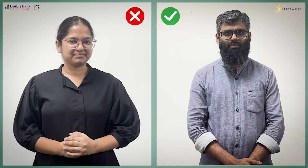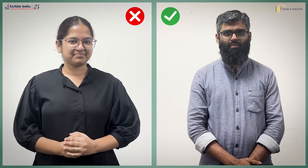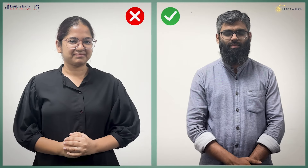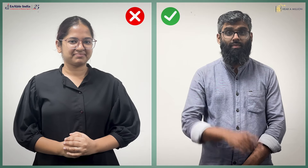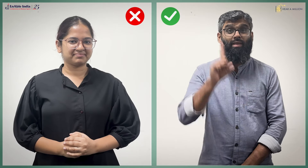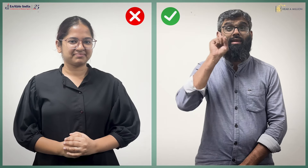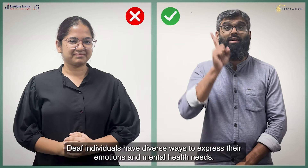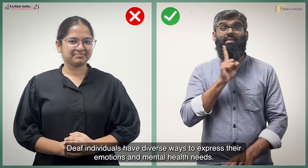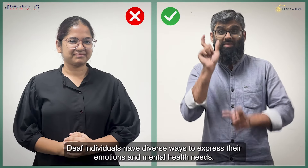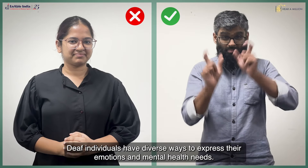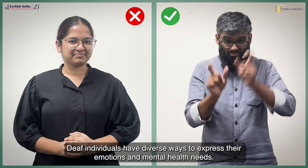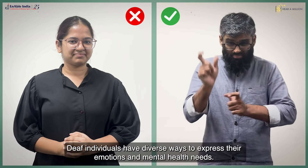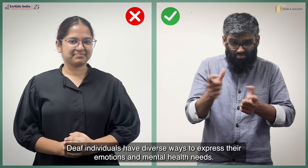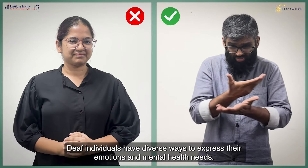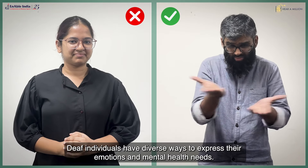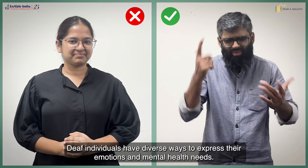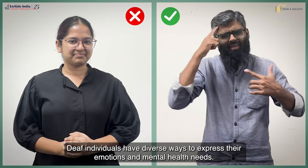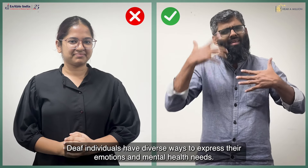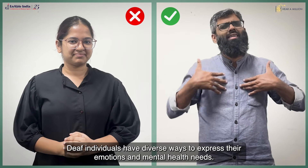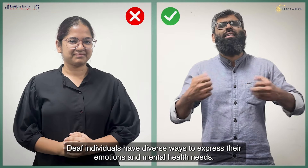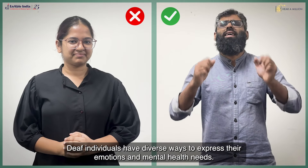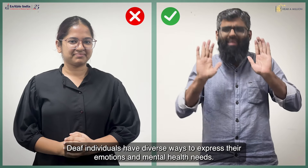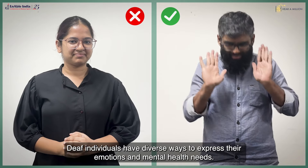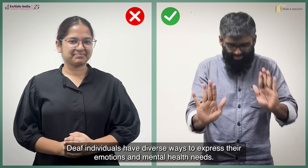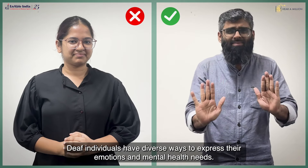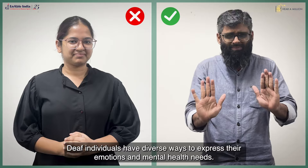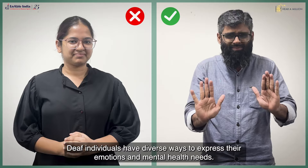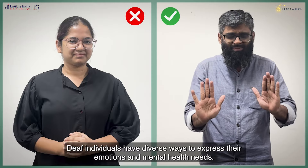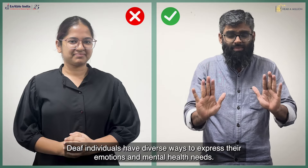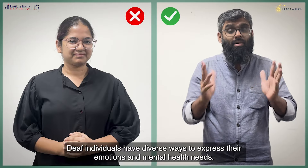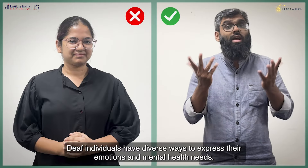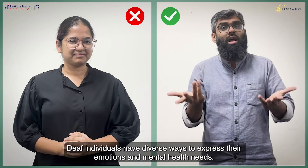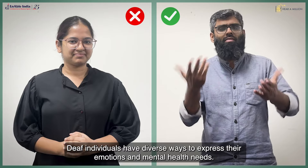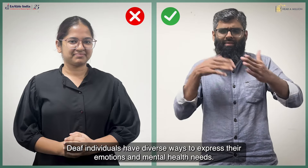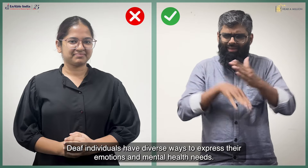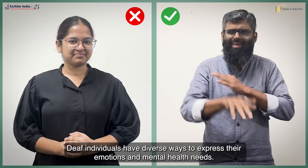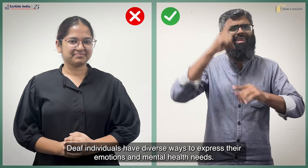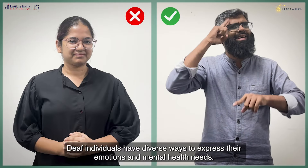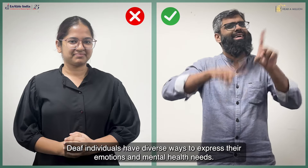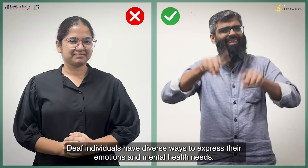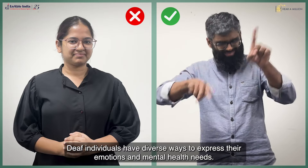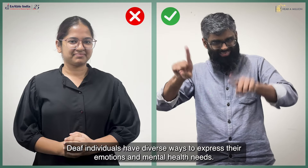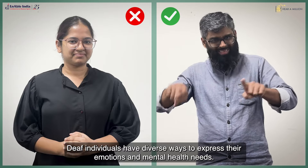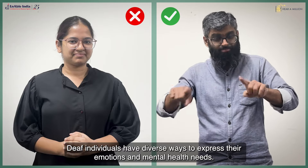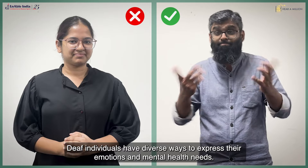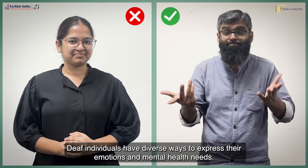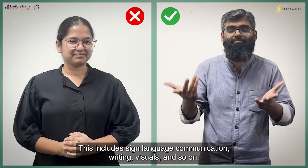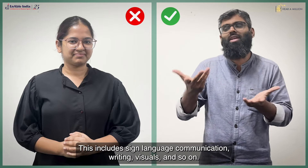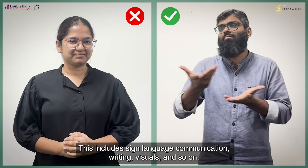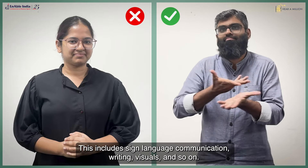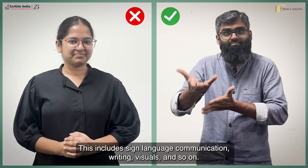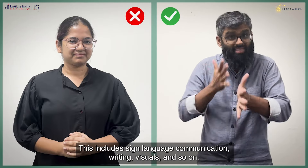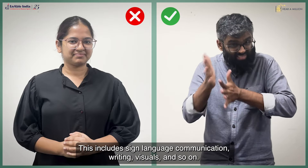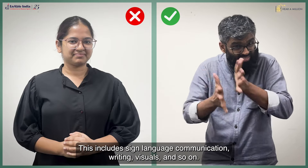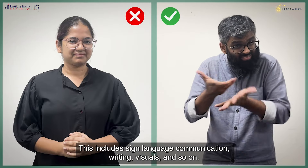बधिर व्यक्तियों के पास अपनी भावनाओं और मानसिक स्वास्ते आवशक्ताओं को व्यक्त करने के विवित तरीके होते